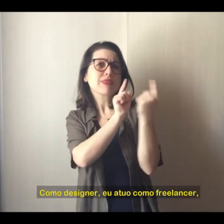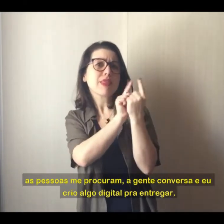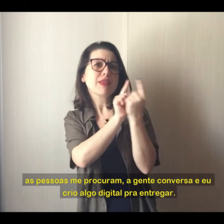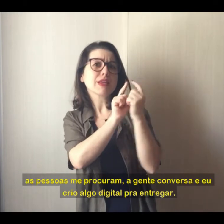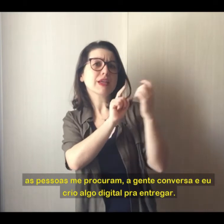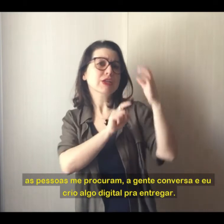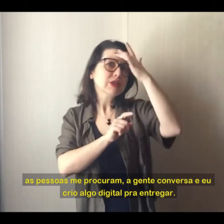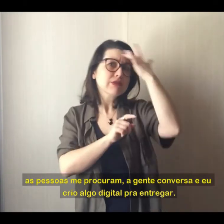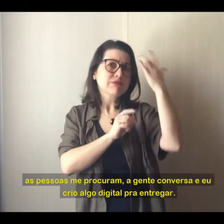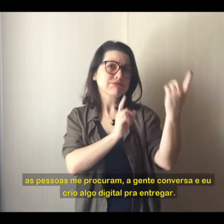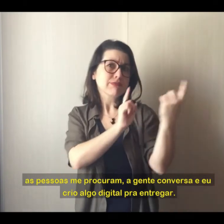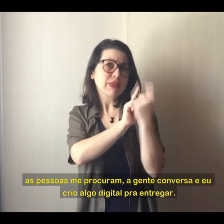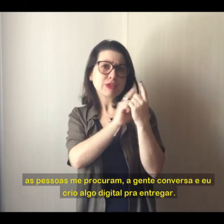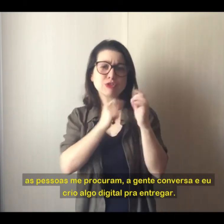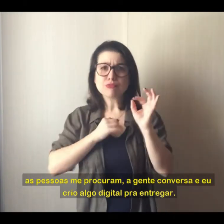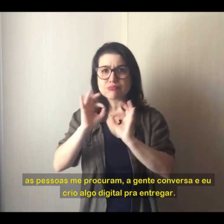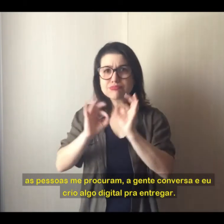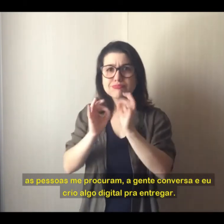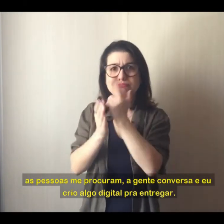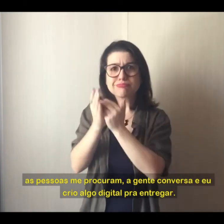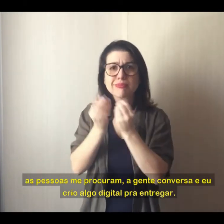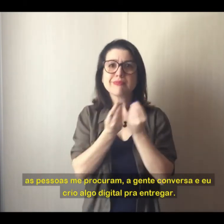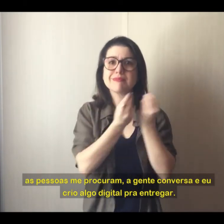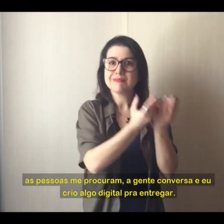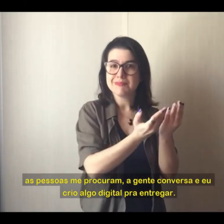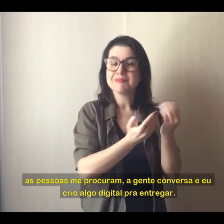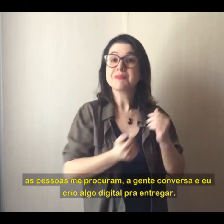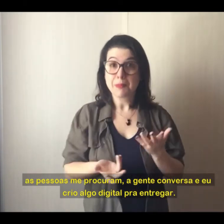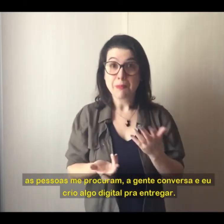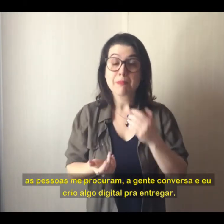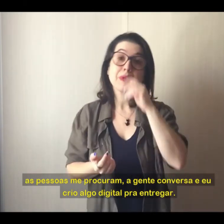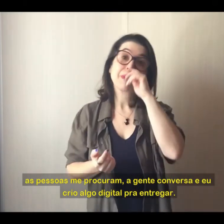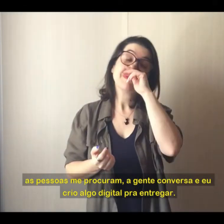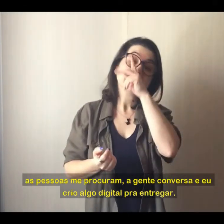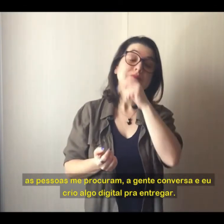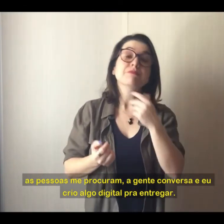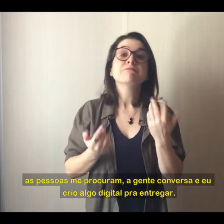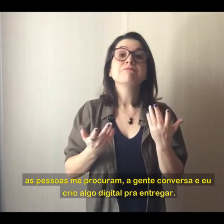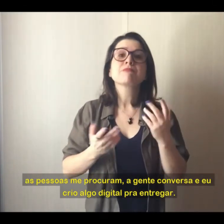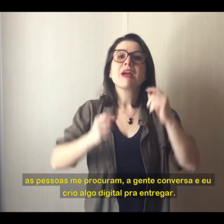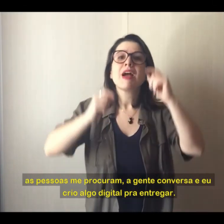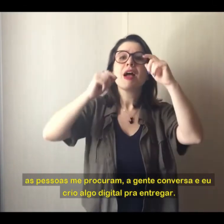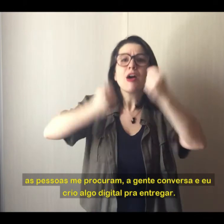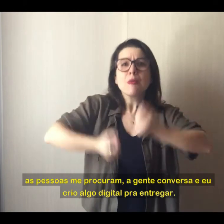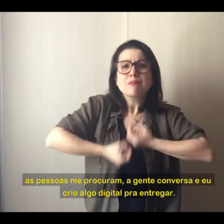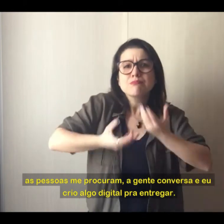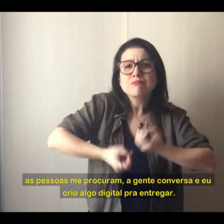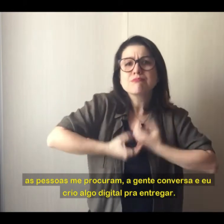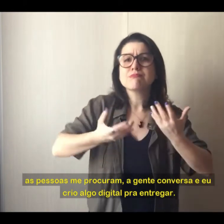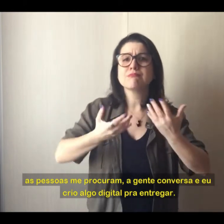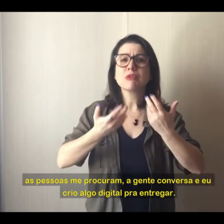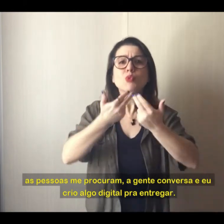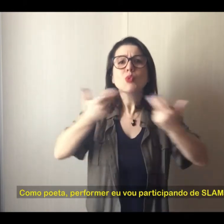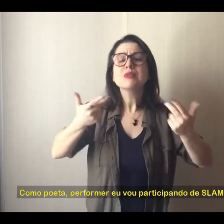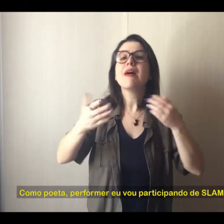As pessoas me procuram, a gente conversa e eu crio algo digital para entregar. Como